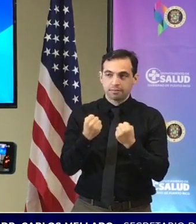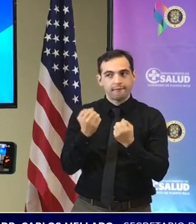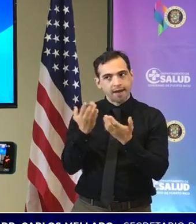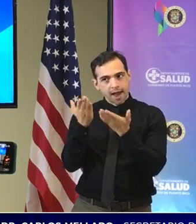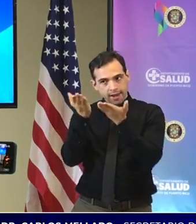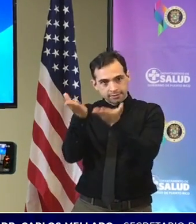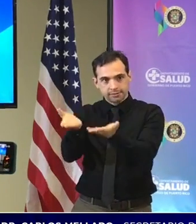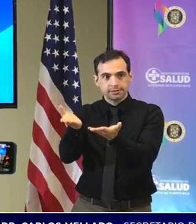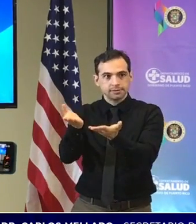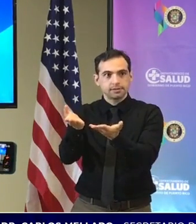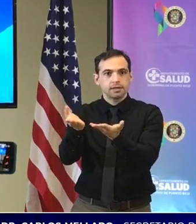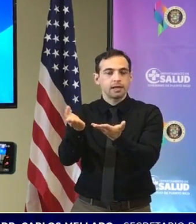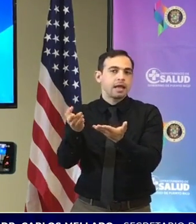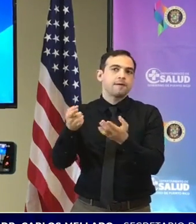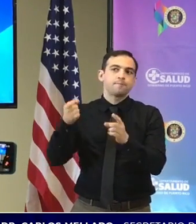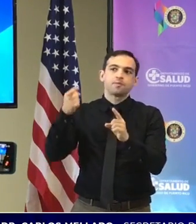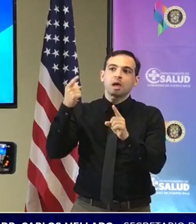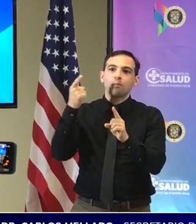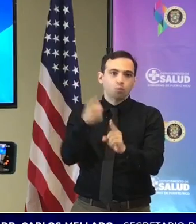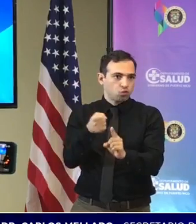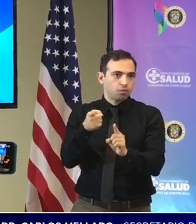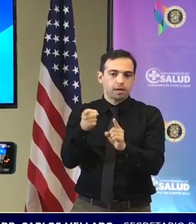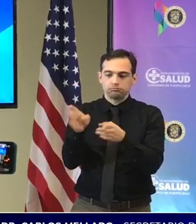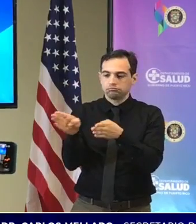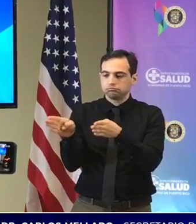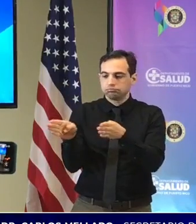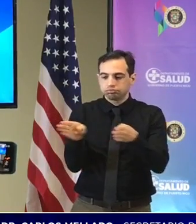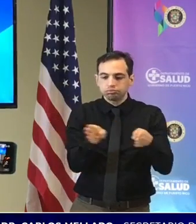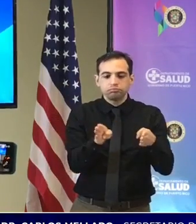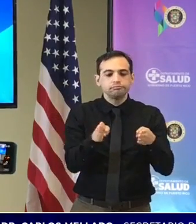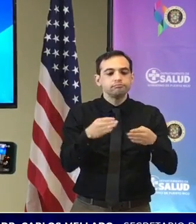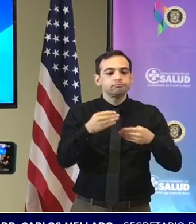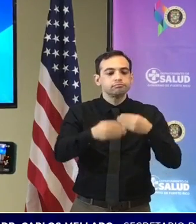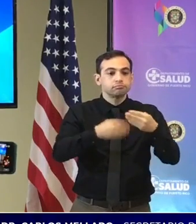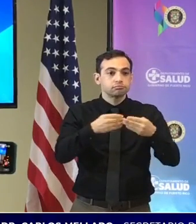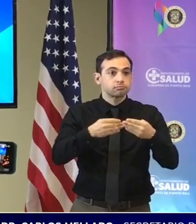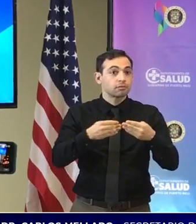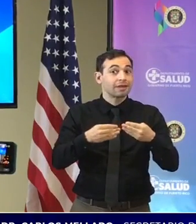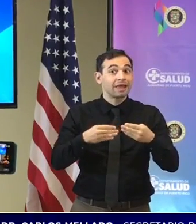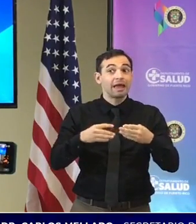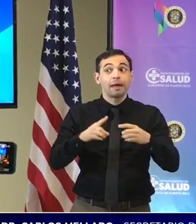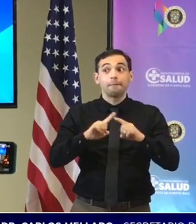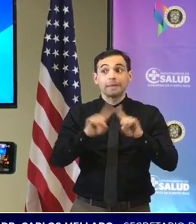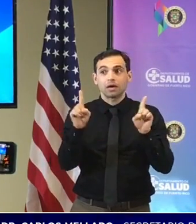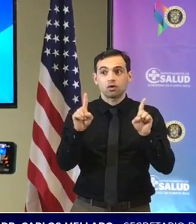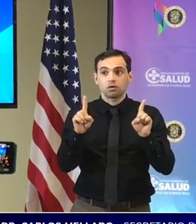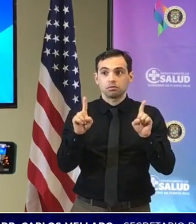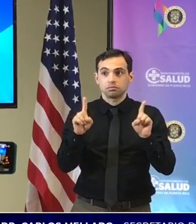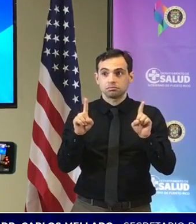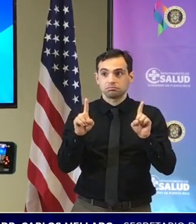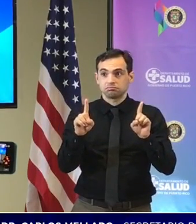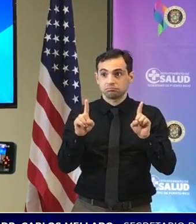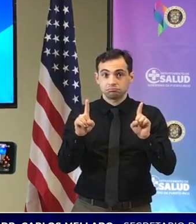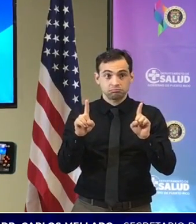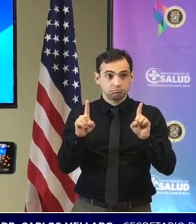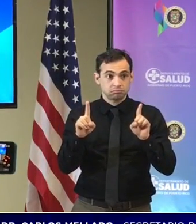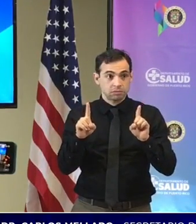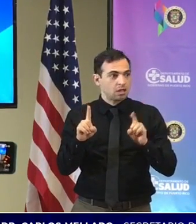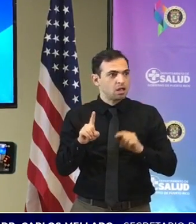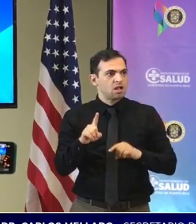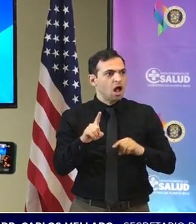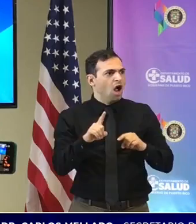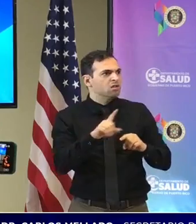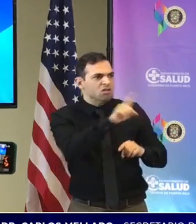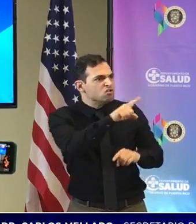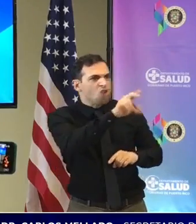ocurriera el orden que debe ocurrir es inevitable que las personas se quiten la mascarilla incluso ahora